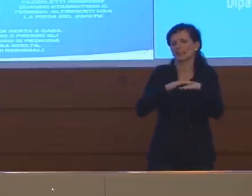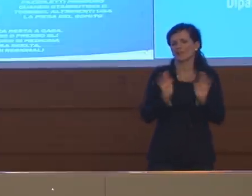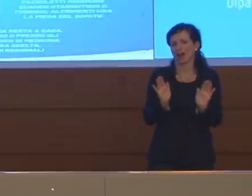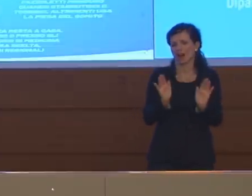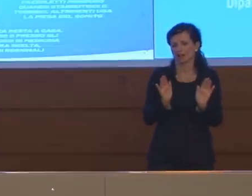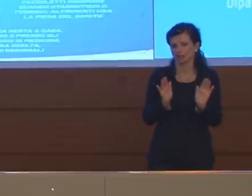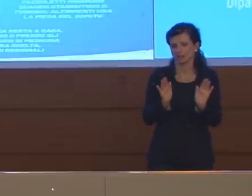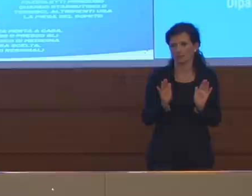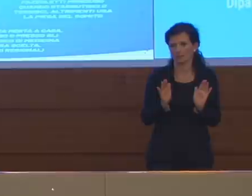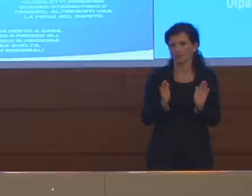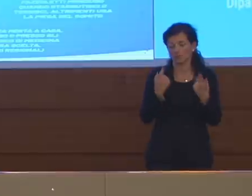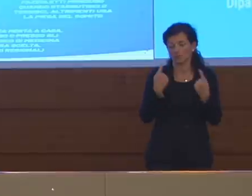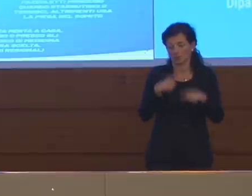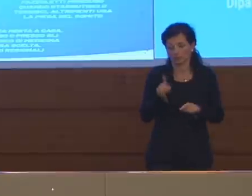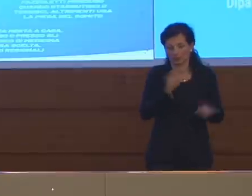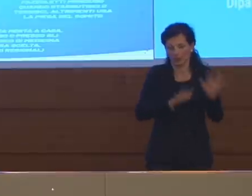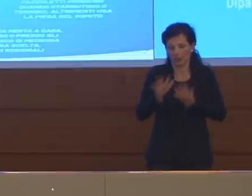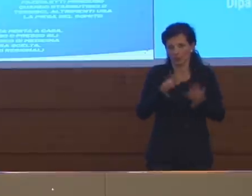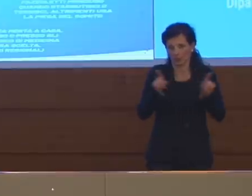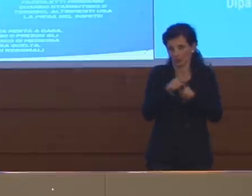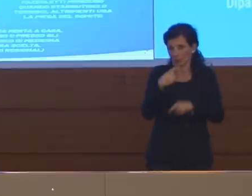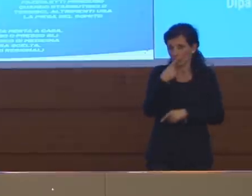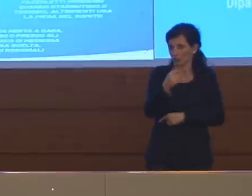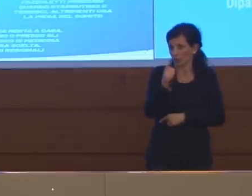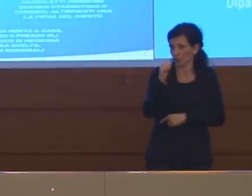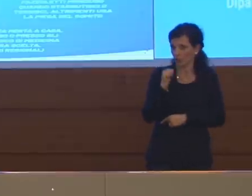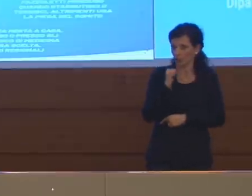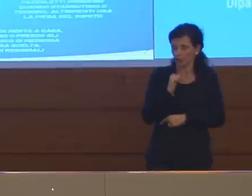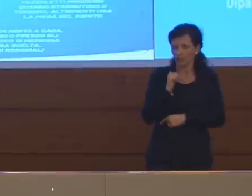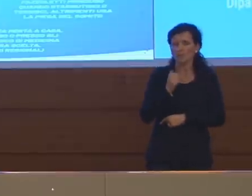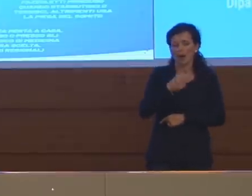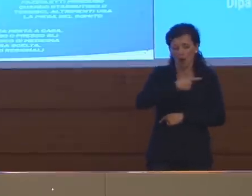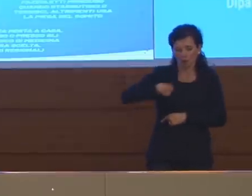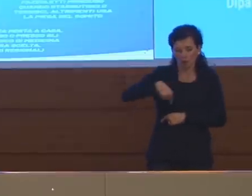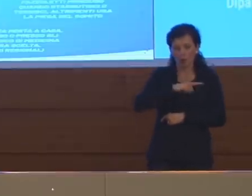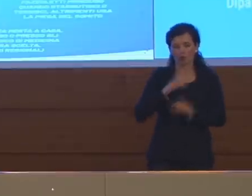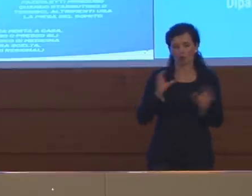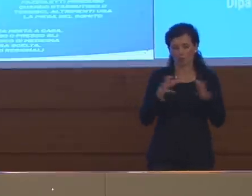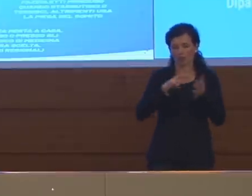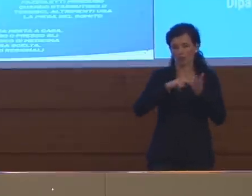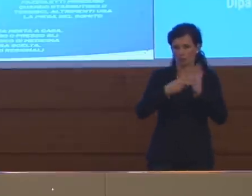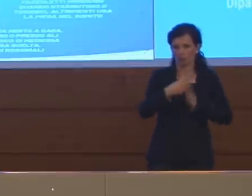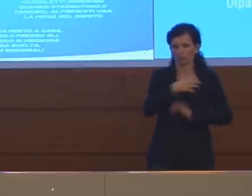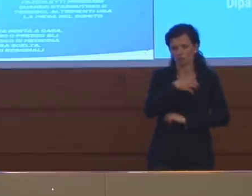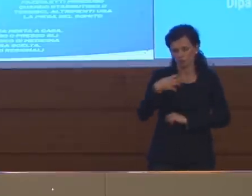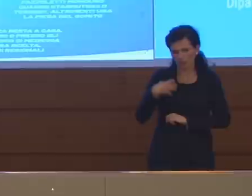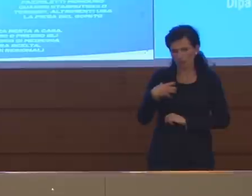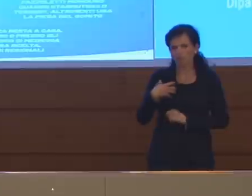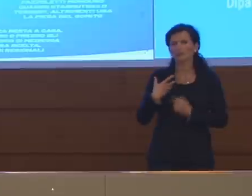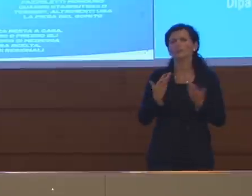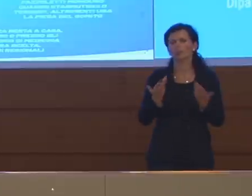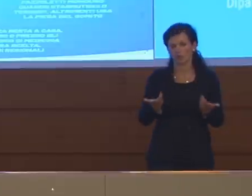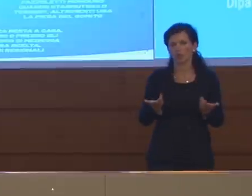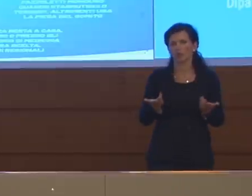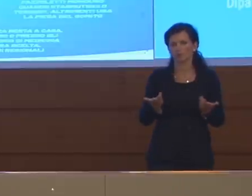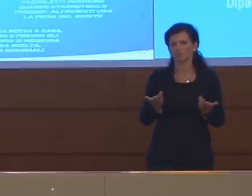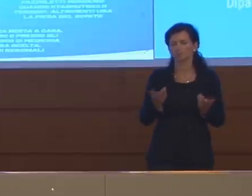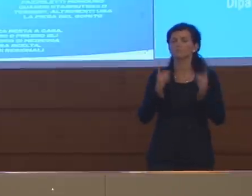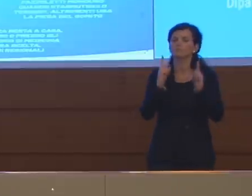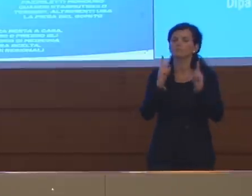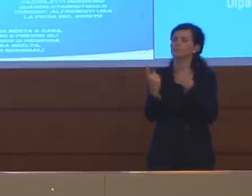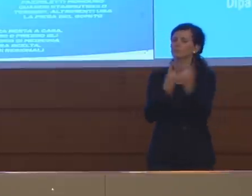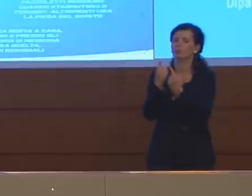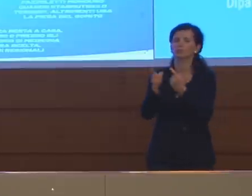quindi come tali, per le ragioni che ho detto prima, noi ci riserviamo, anche qualora lo stato d